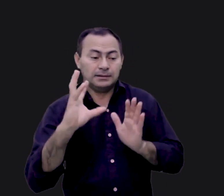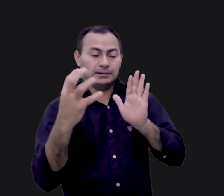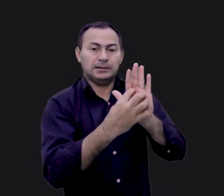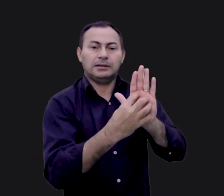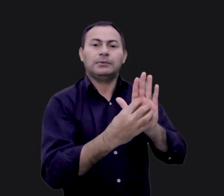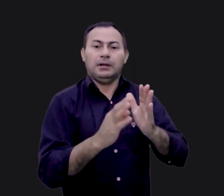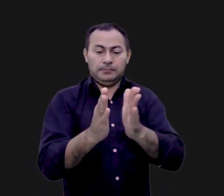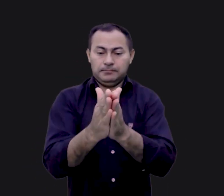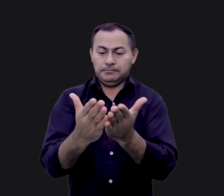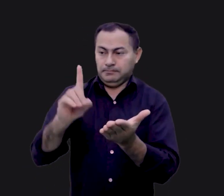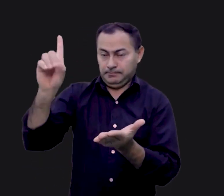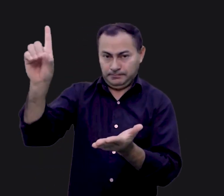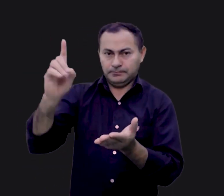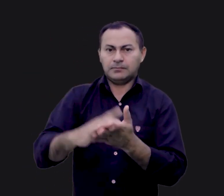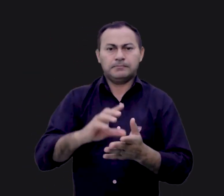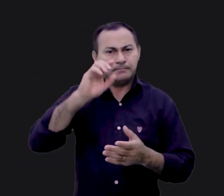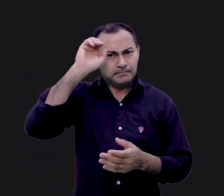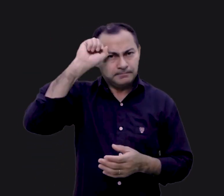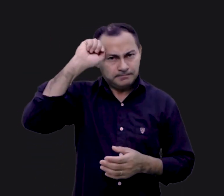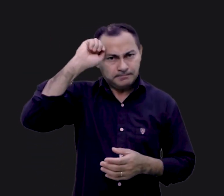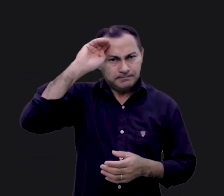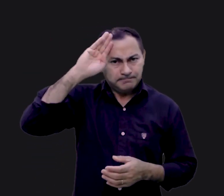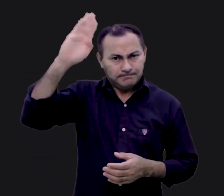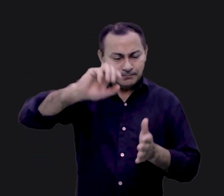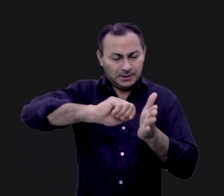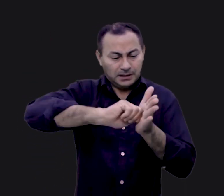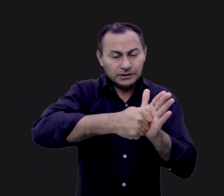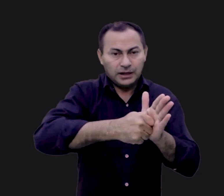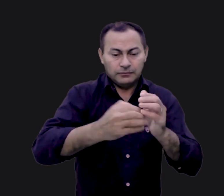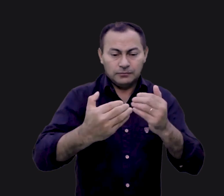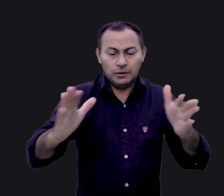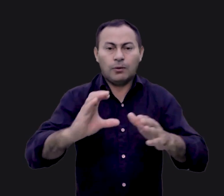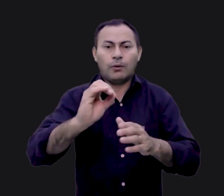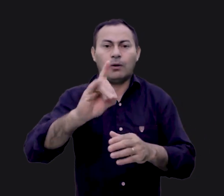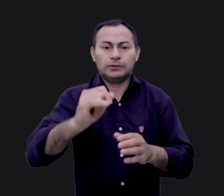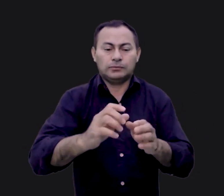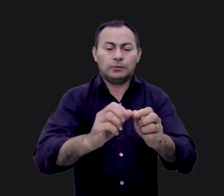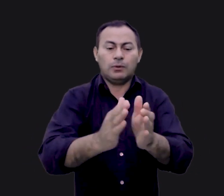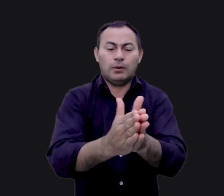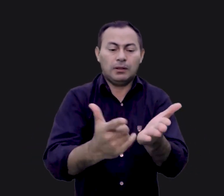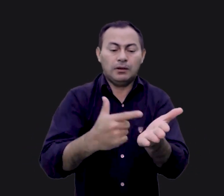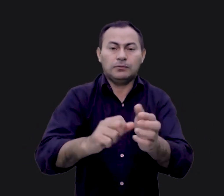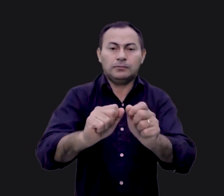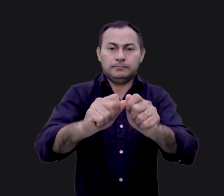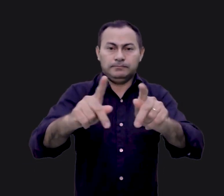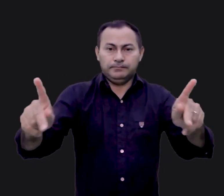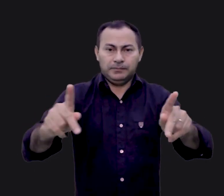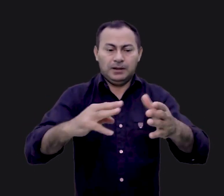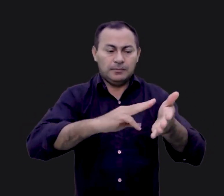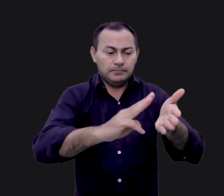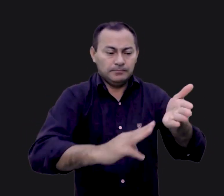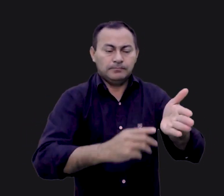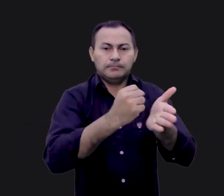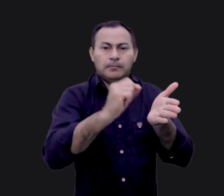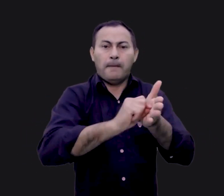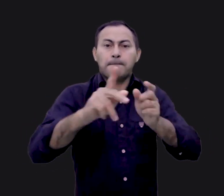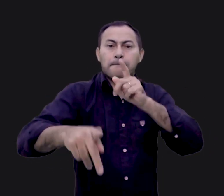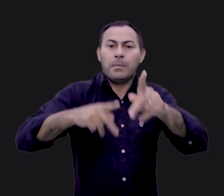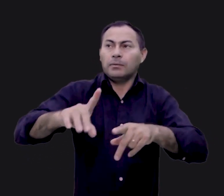símbolo bíblico. Esta é uma das chaves que abrem o código para o livro do Apocalipse. O Apocalipse é uma mensagem escrita para o povo de